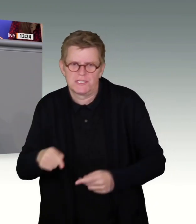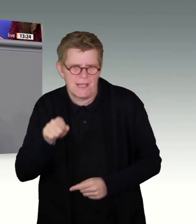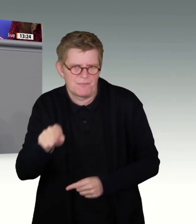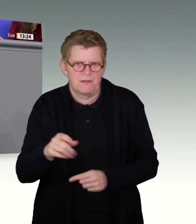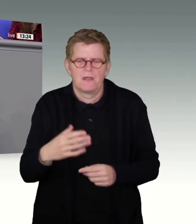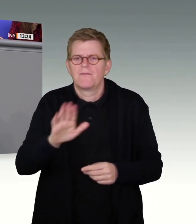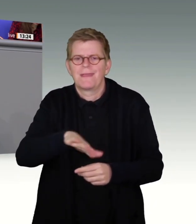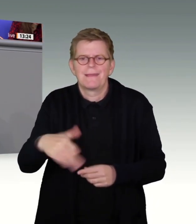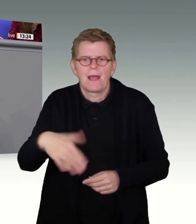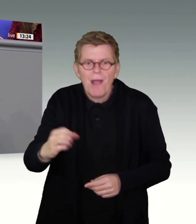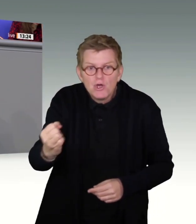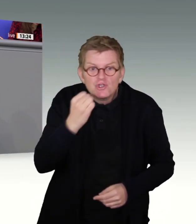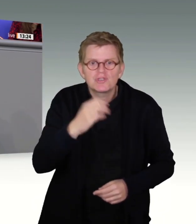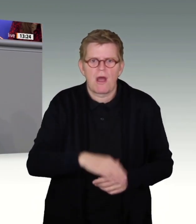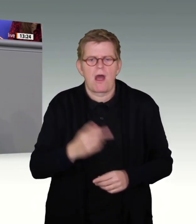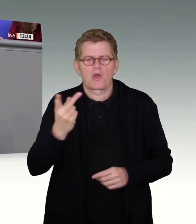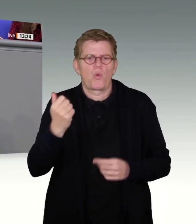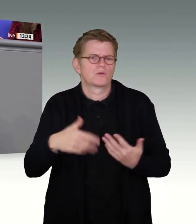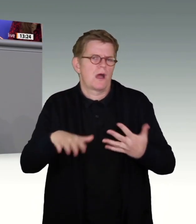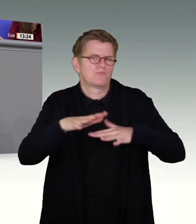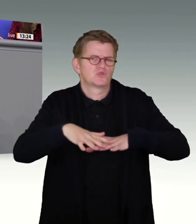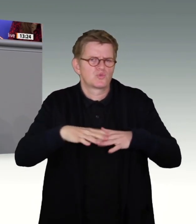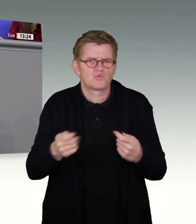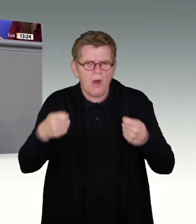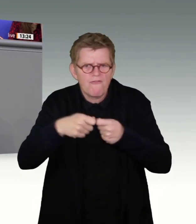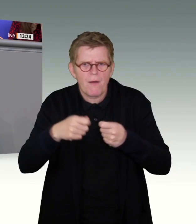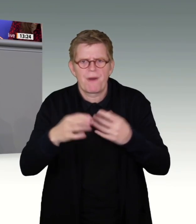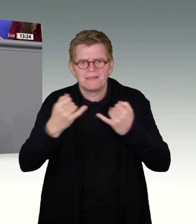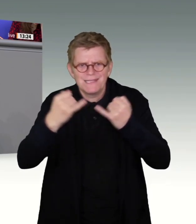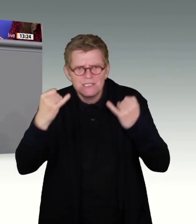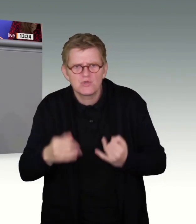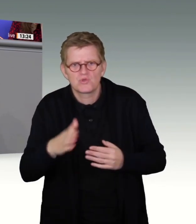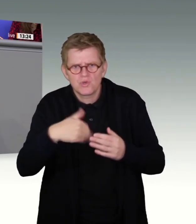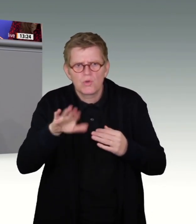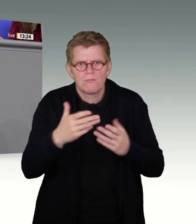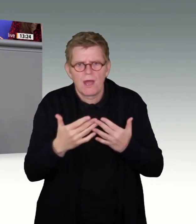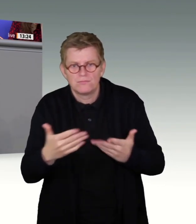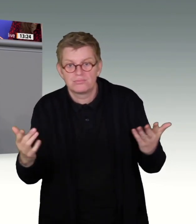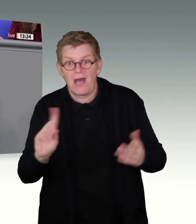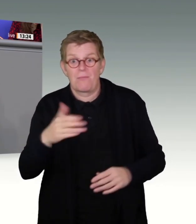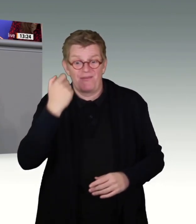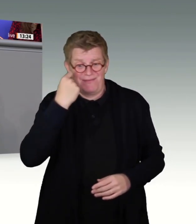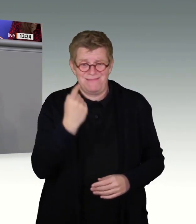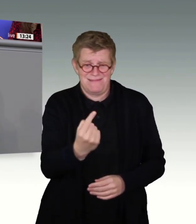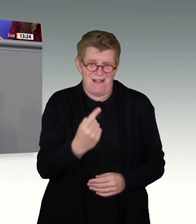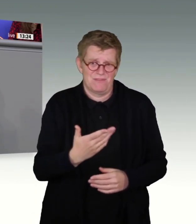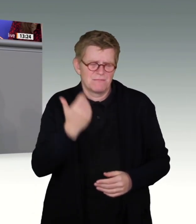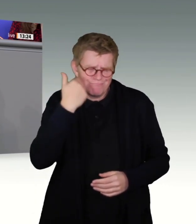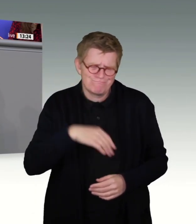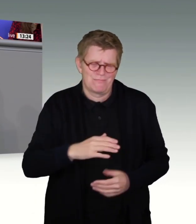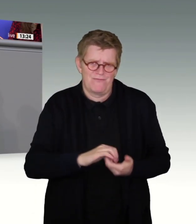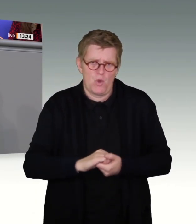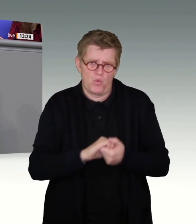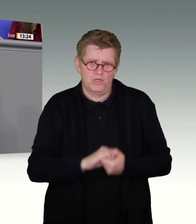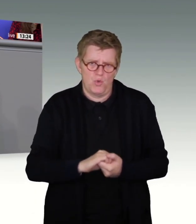in Verbänden und Institutionen erkennen können, die Kindesmissbrauch begünstigen. Aber wenn Sie, liebe Union, ausgerechnet in der Woche, in der